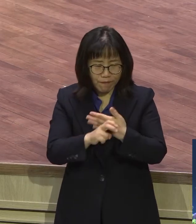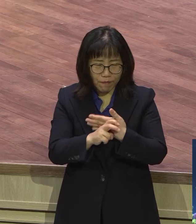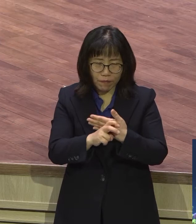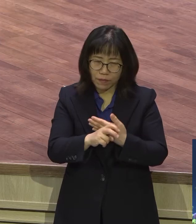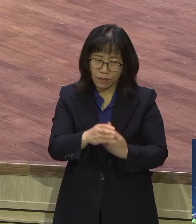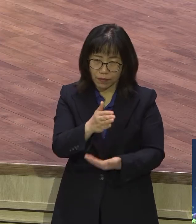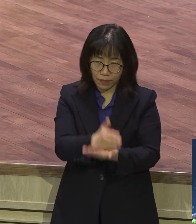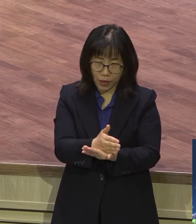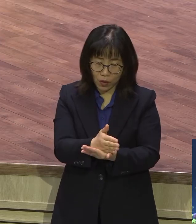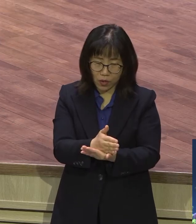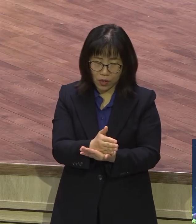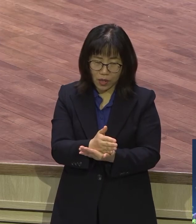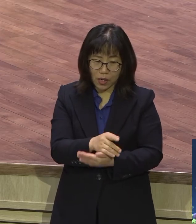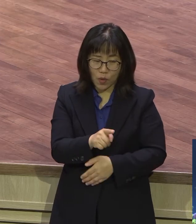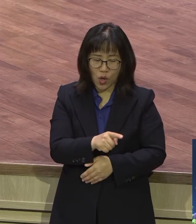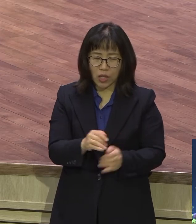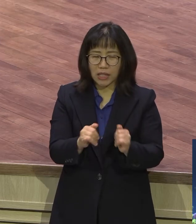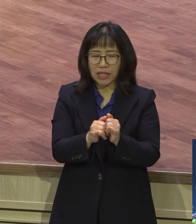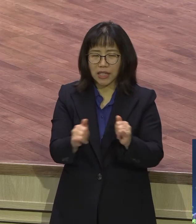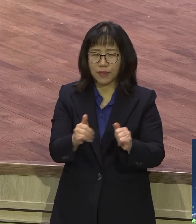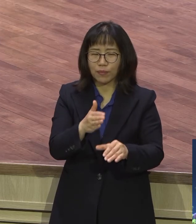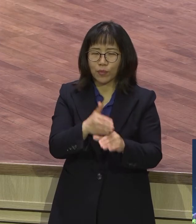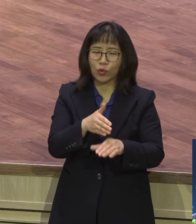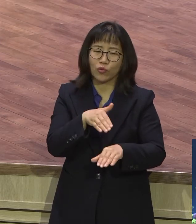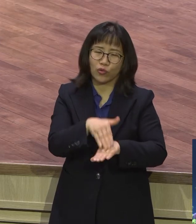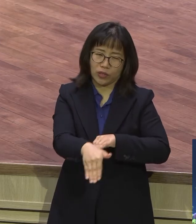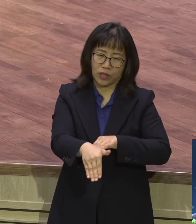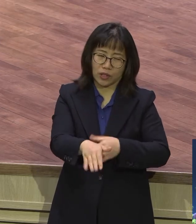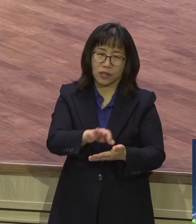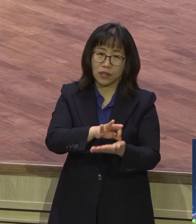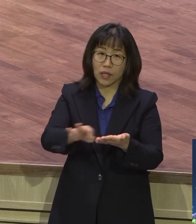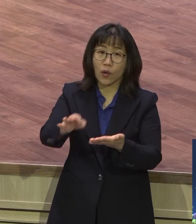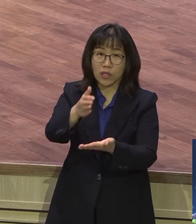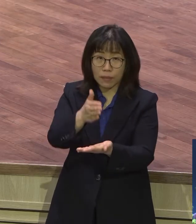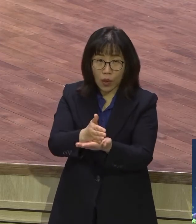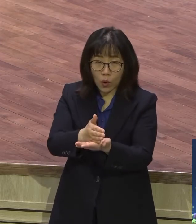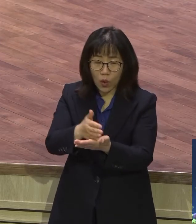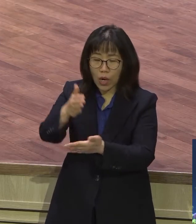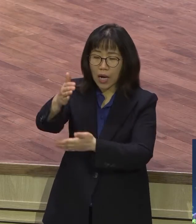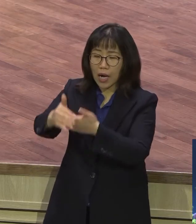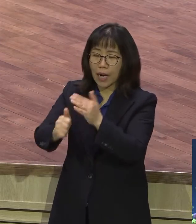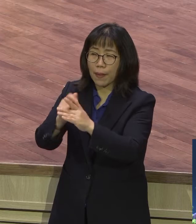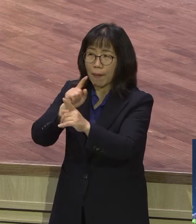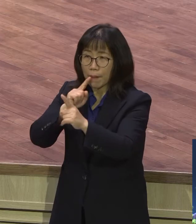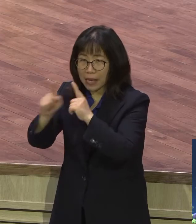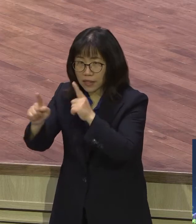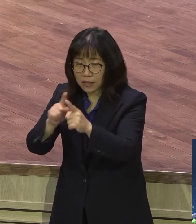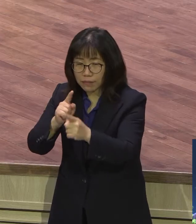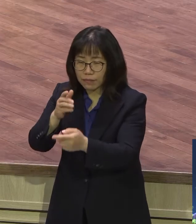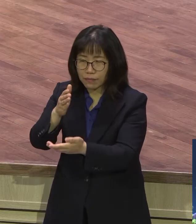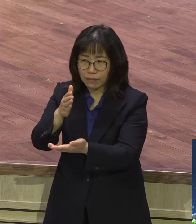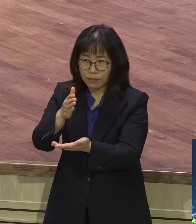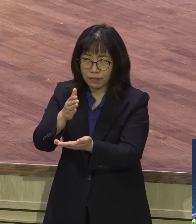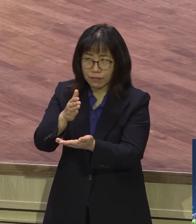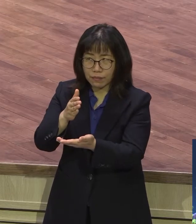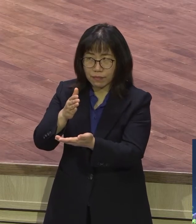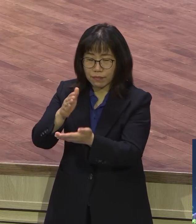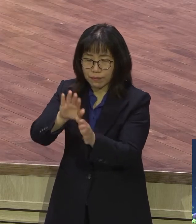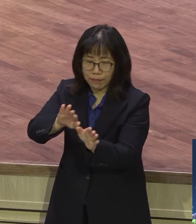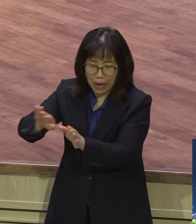인본주의입니다 하나님의 이 말씀이 아닌 뭐예요 내 동기 내 목적